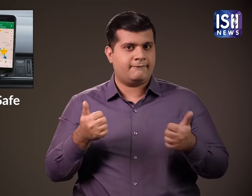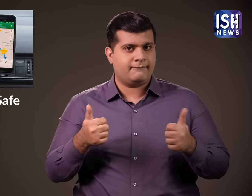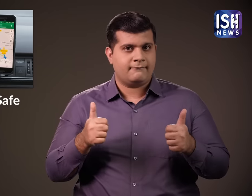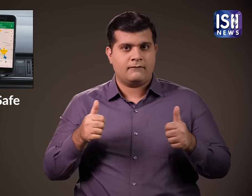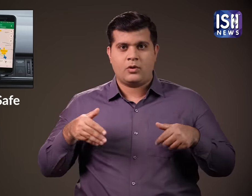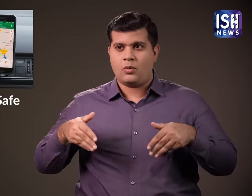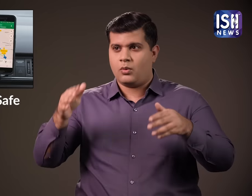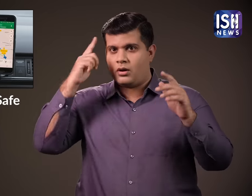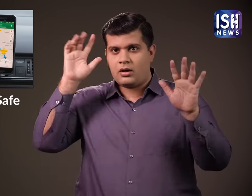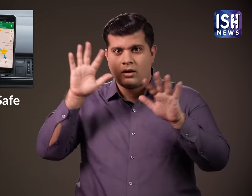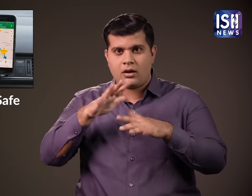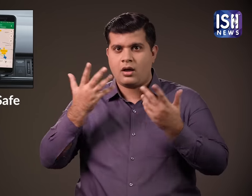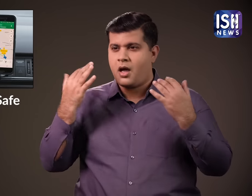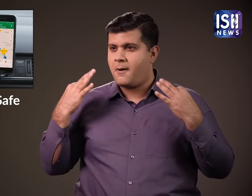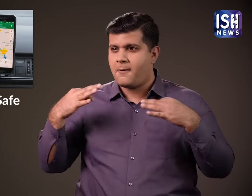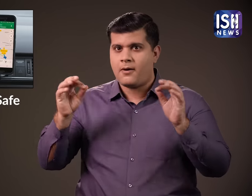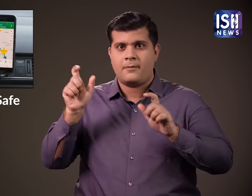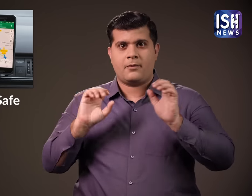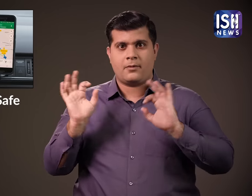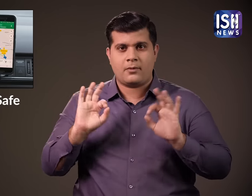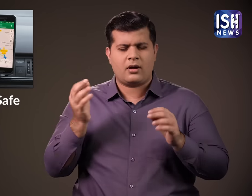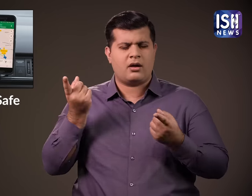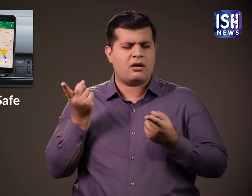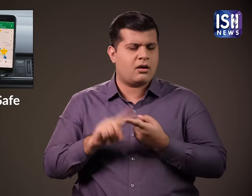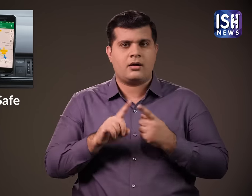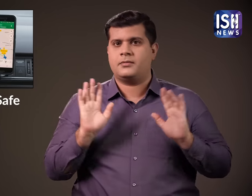सुरक्षित नहीं है क्योंकि वह सुनसान और खाली हो सकते हैं